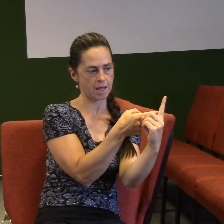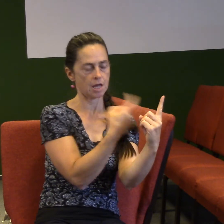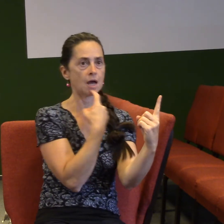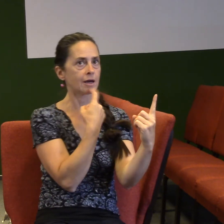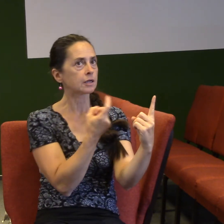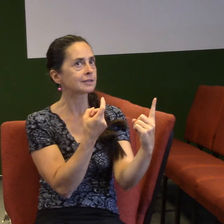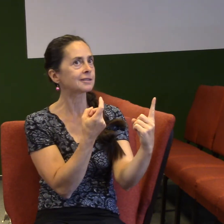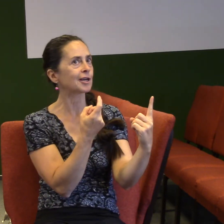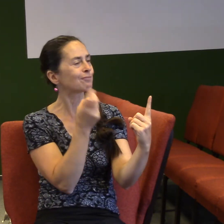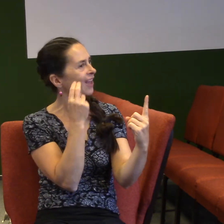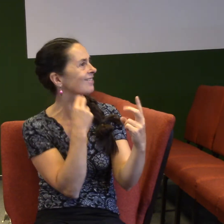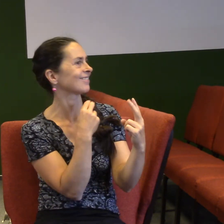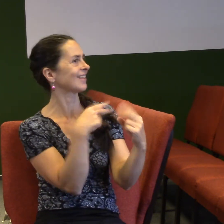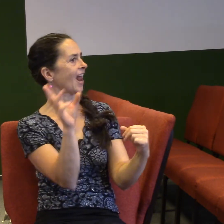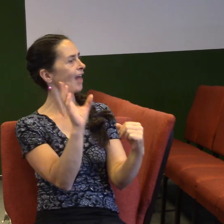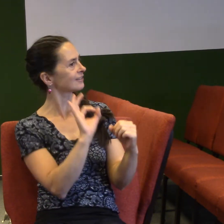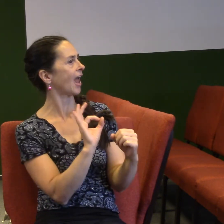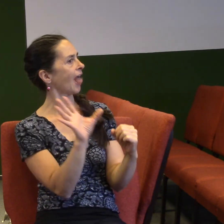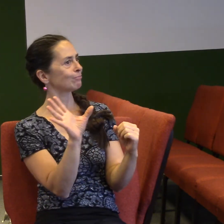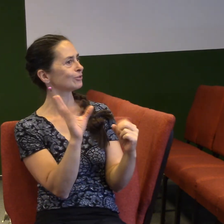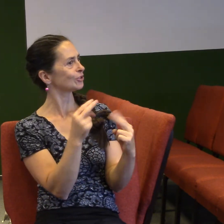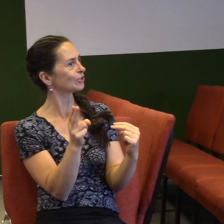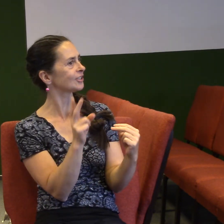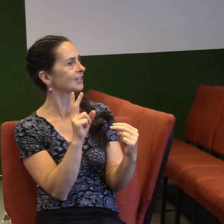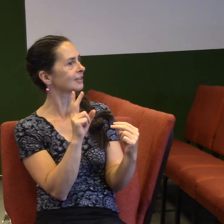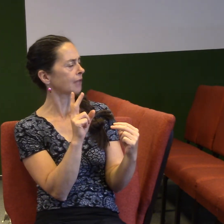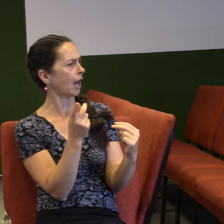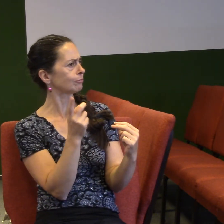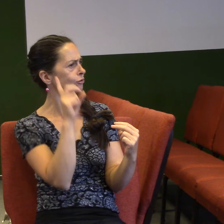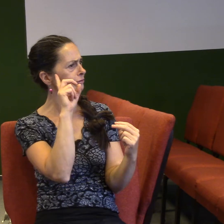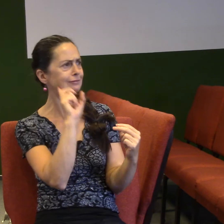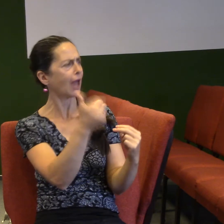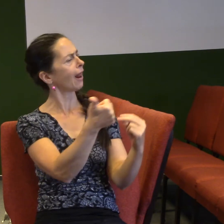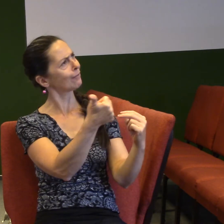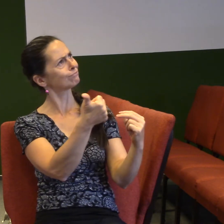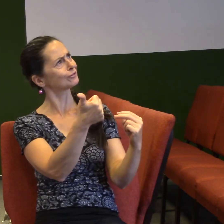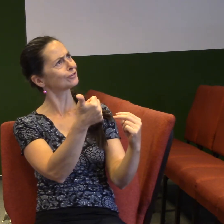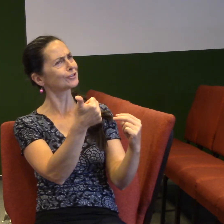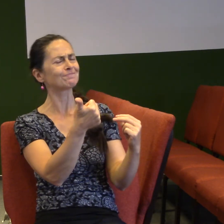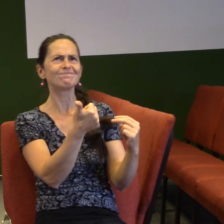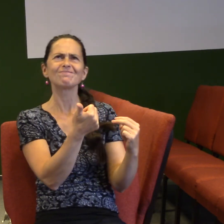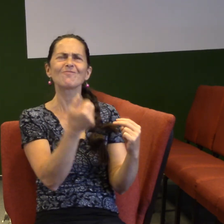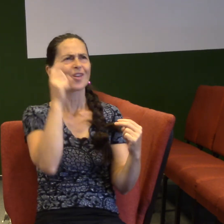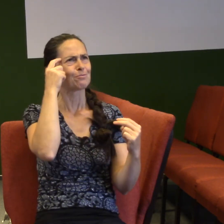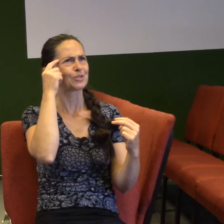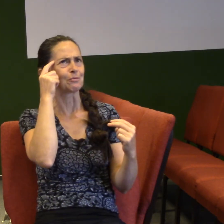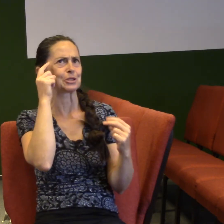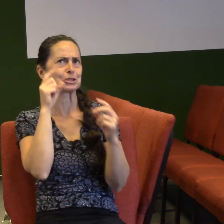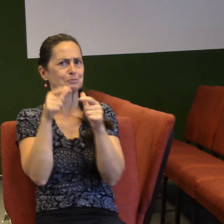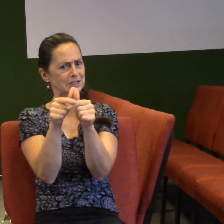Já mu chci přinést to nejlepší, prostě co dokážu, co dokážu dát, nebo když přemýšlím o dárku pro moji manželku Kristinku,